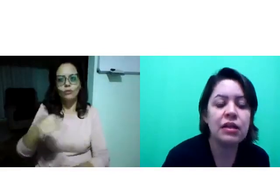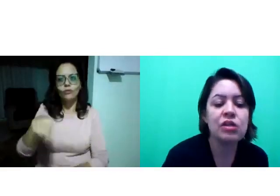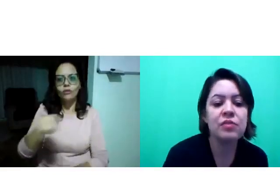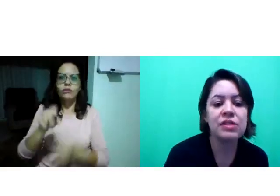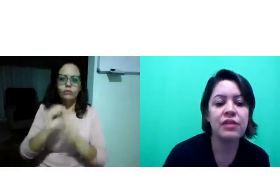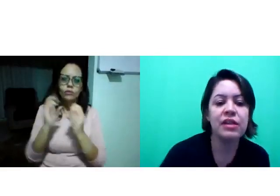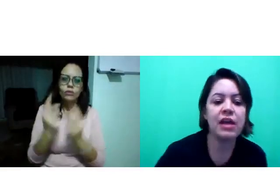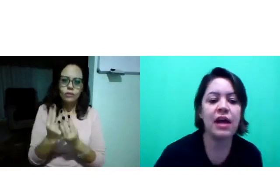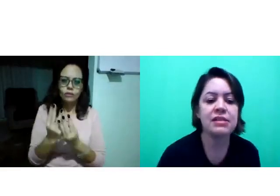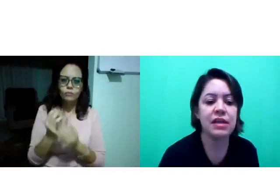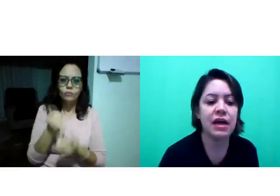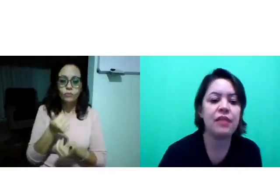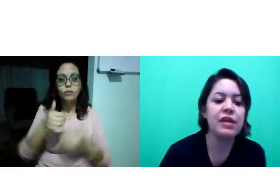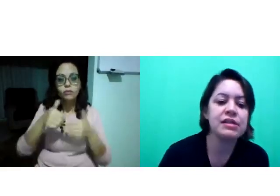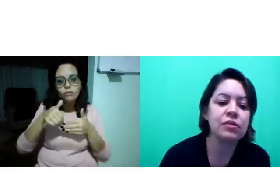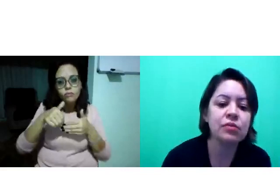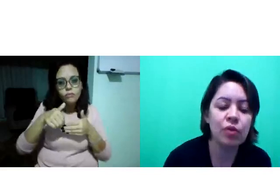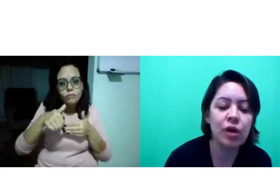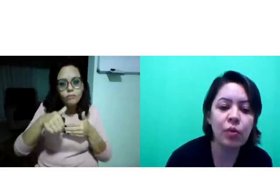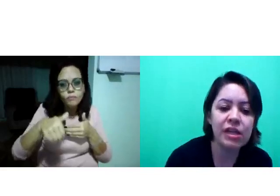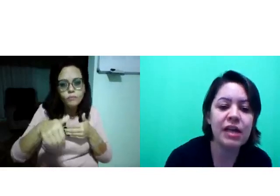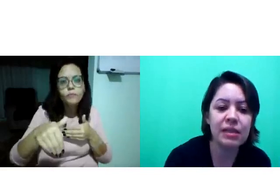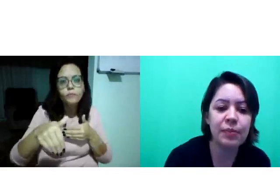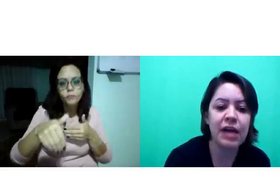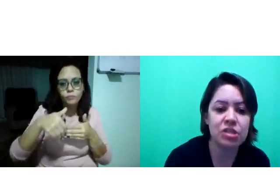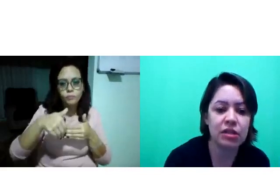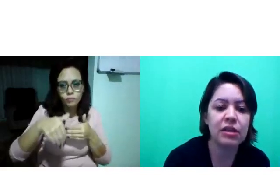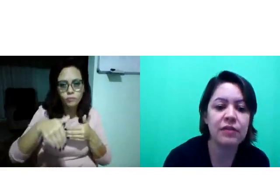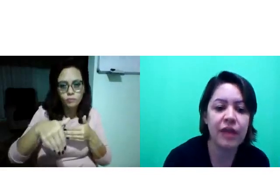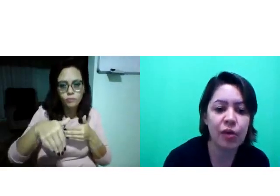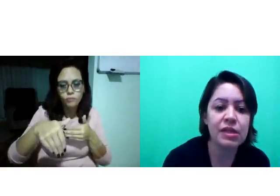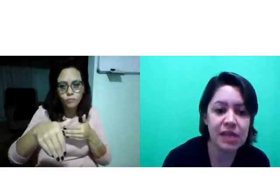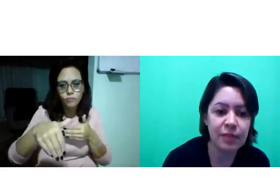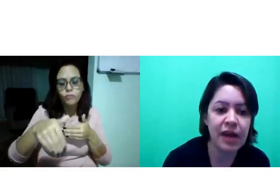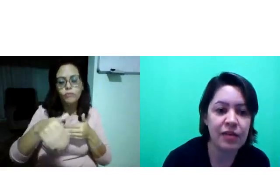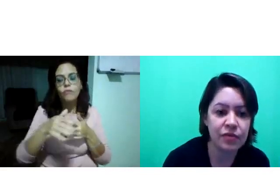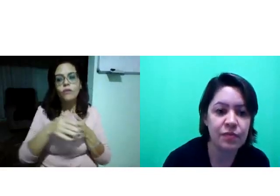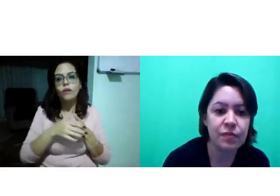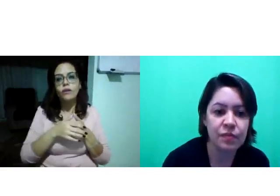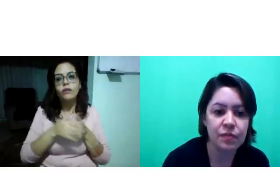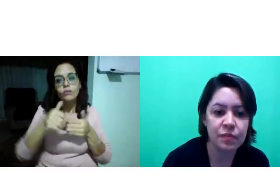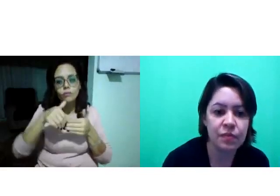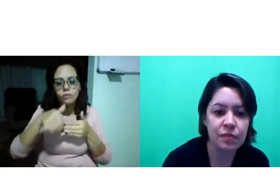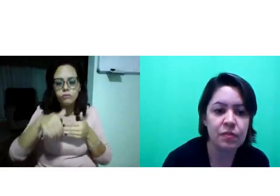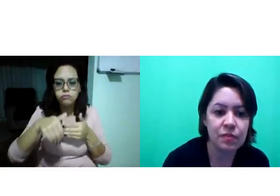e nós vamos avaliar, será a avaliação com a comunidade de prática, que vai acontecer em breve.